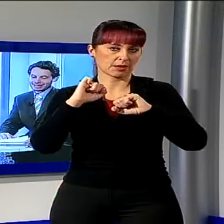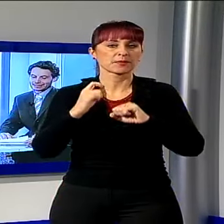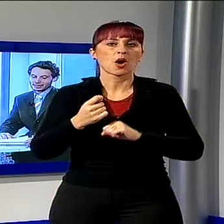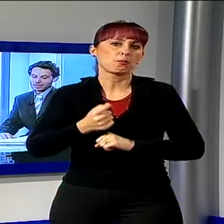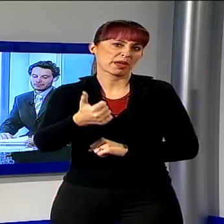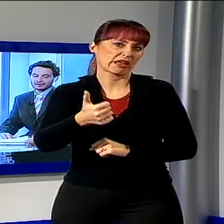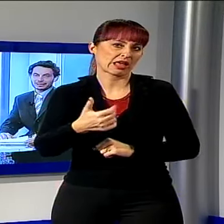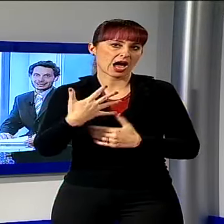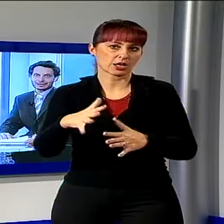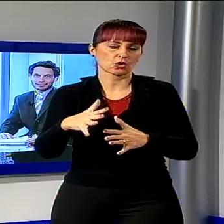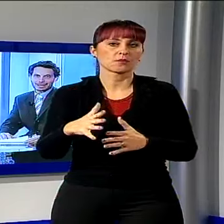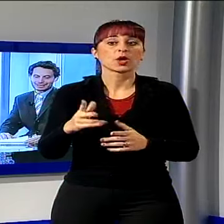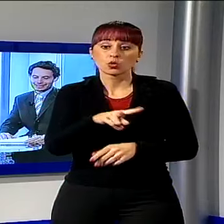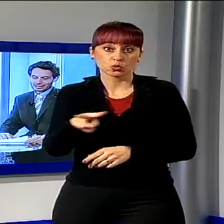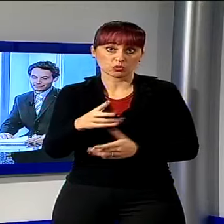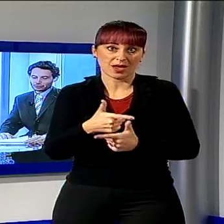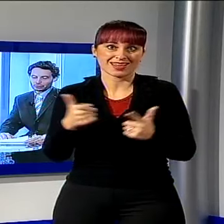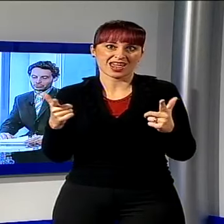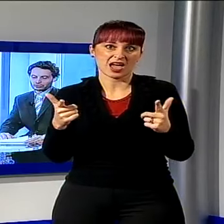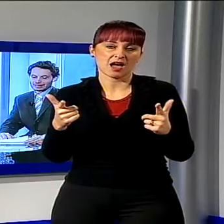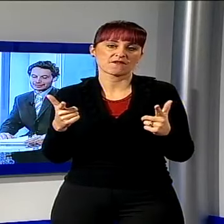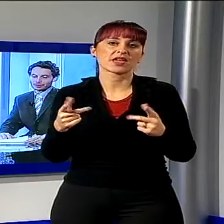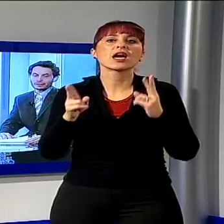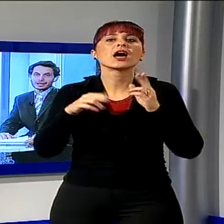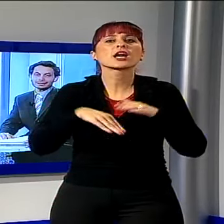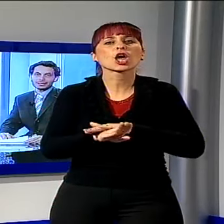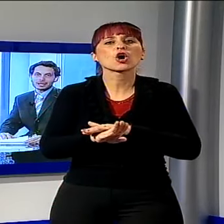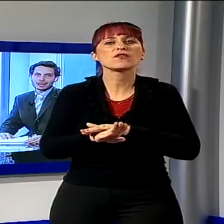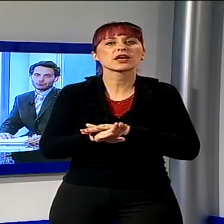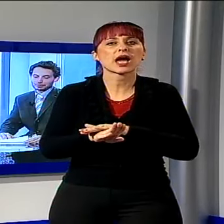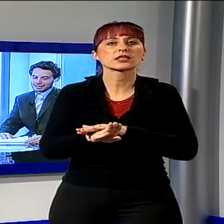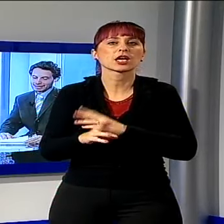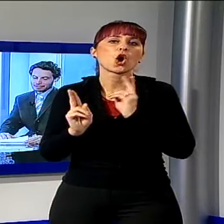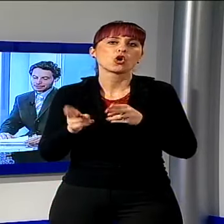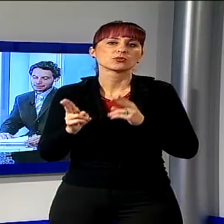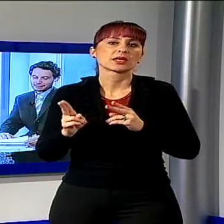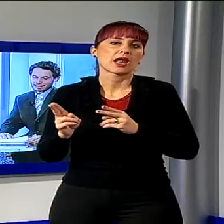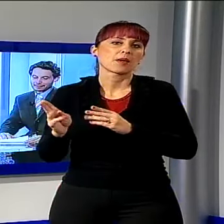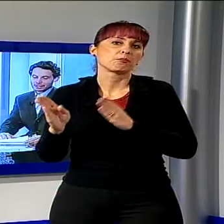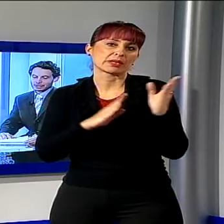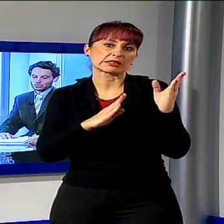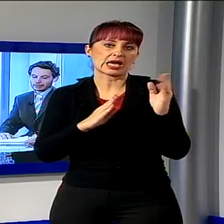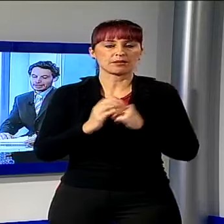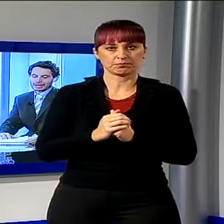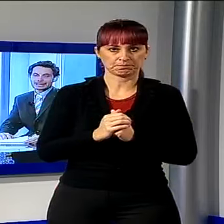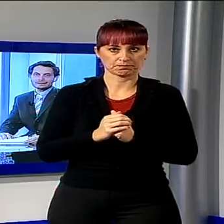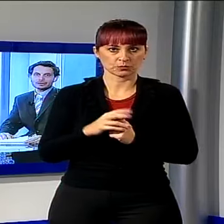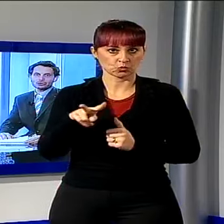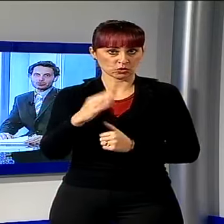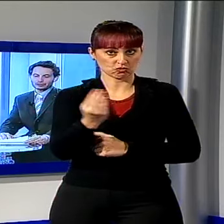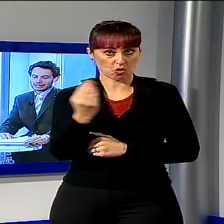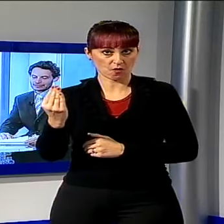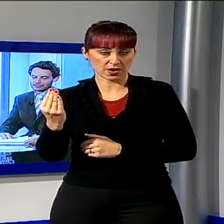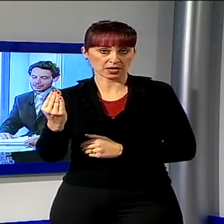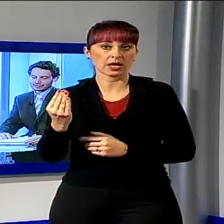petardi. Vista la gravità delle lesioni sono stati ricoverati all'ospedale di Pisa. I due ragazzi,